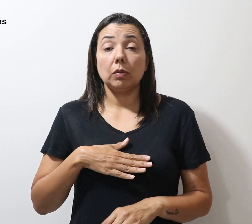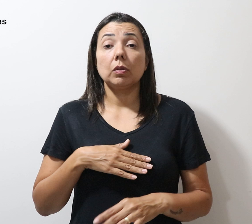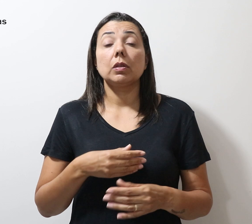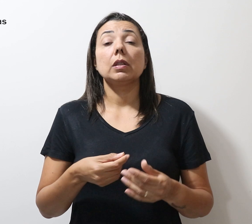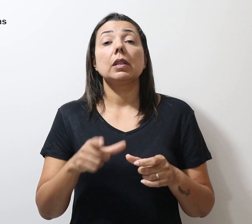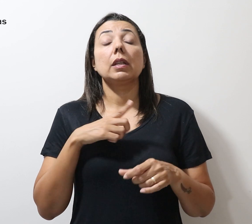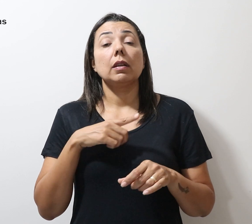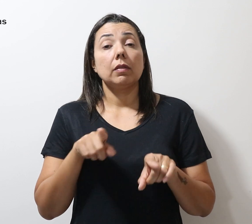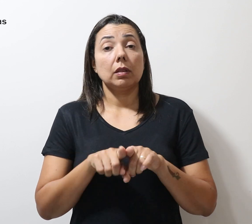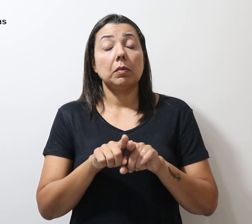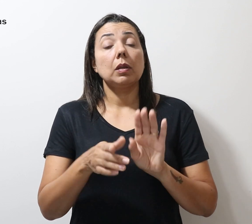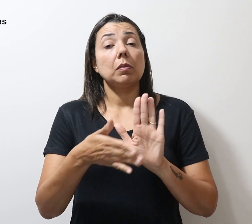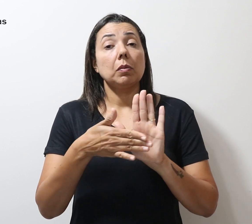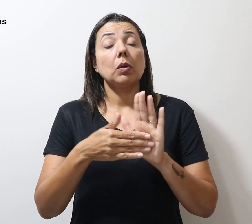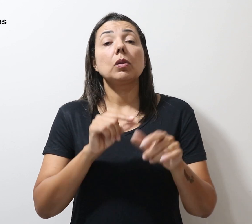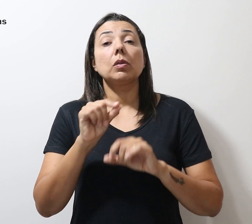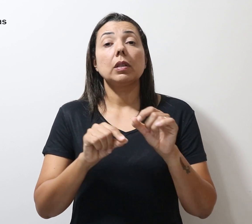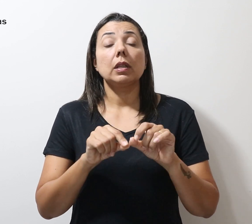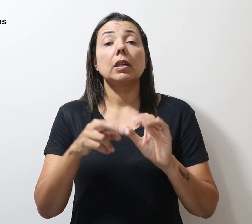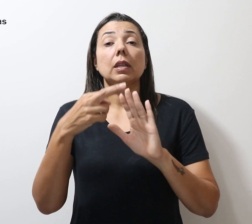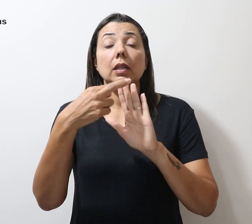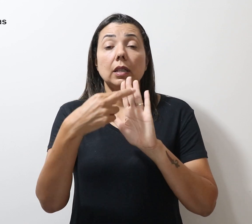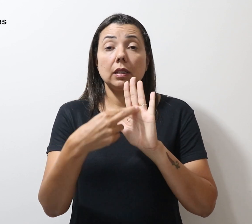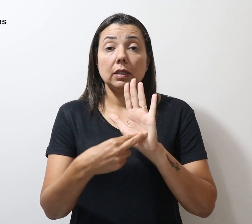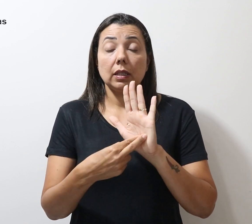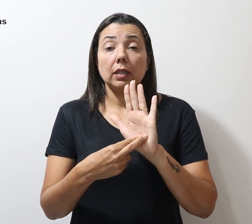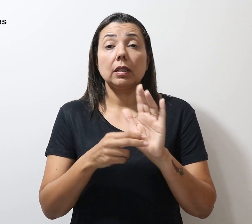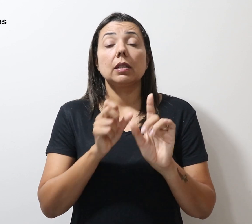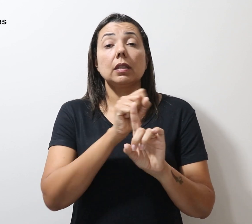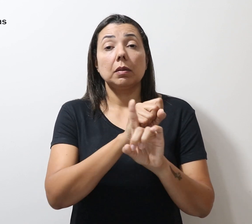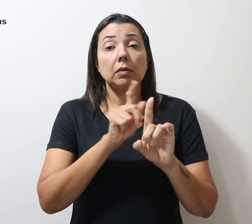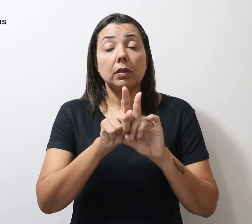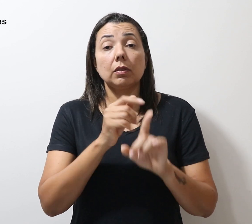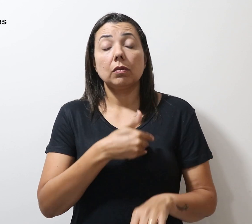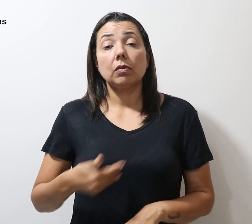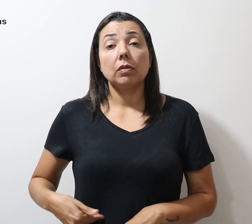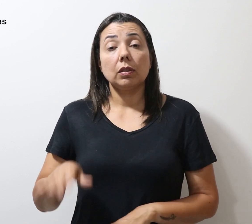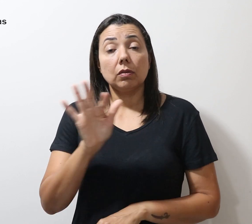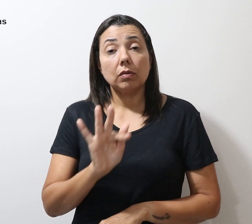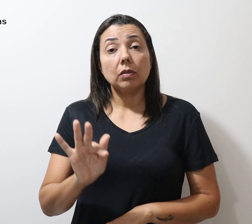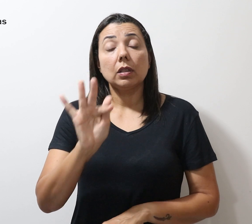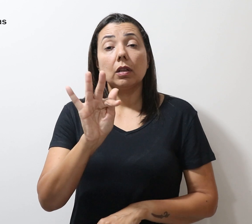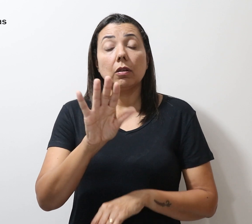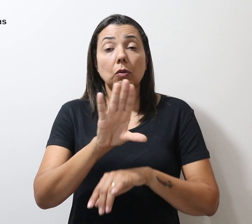emendas determinando que as regras previdenciárias da União, Emenda Constitucional